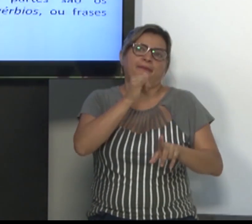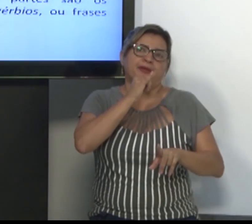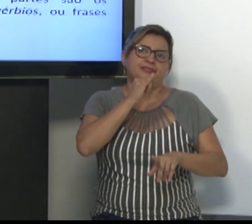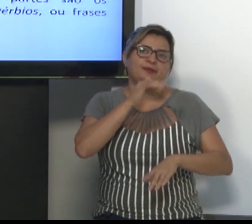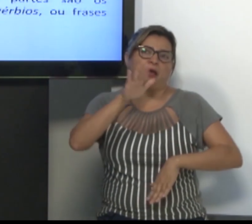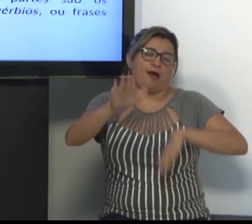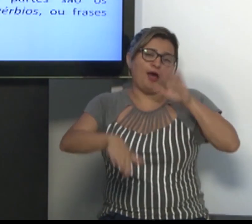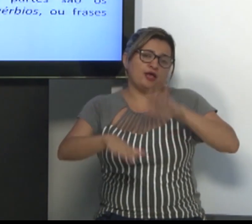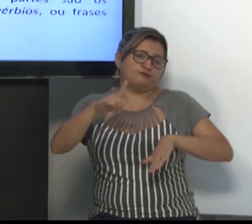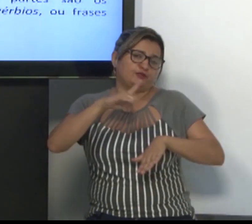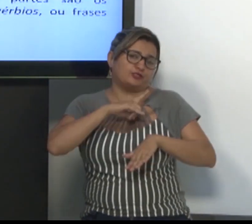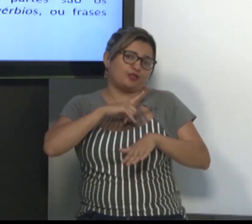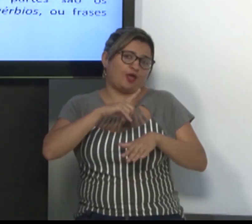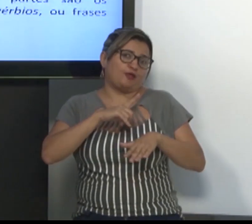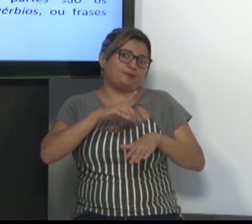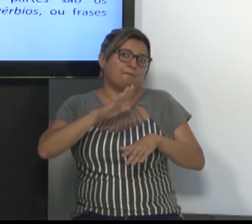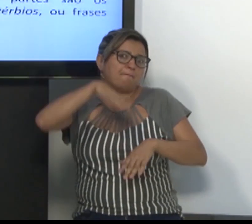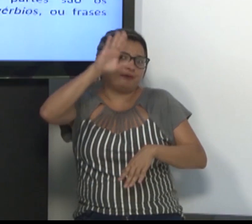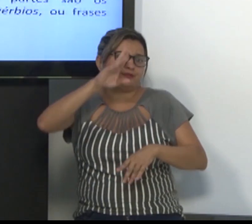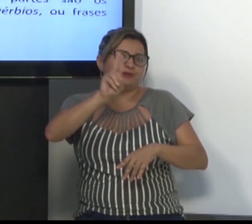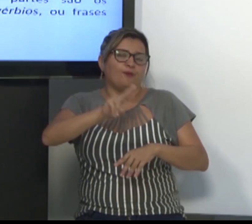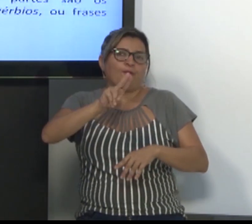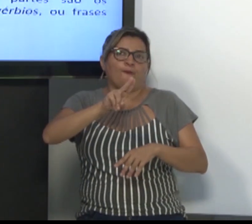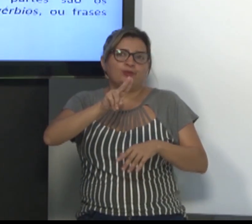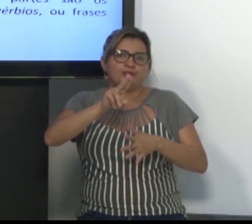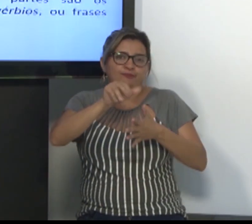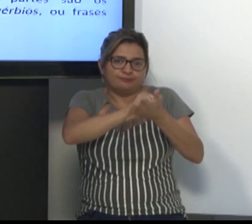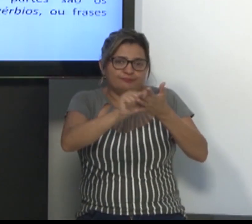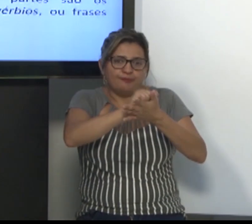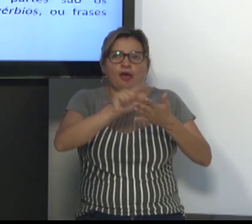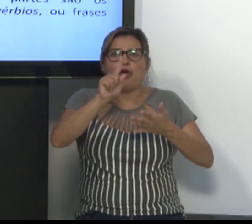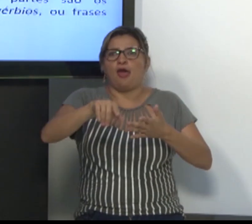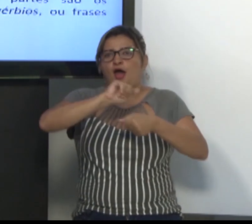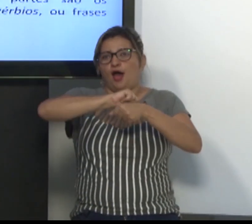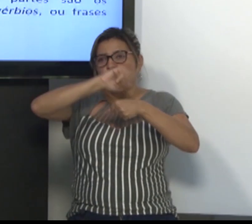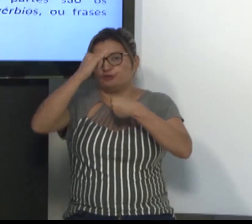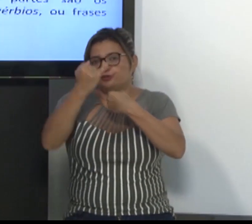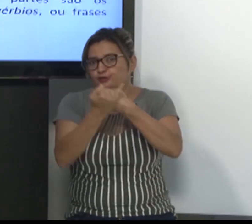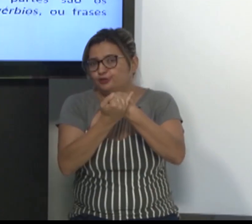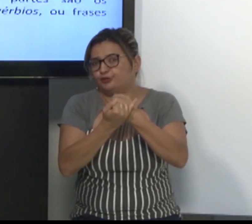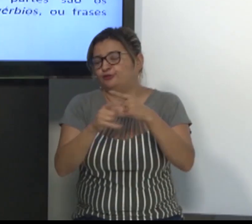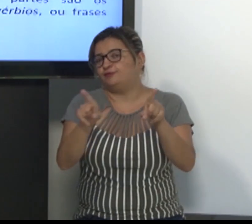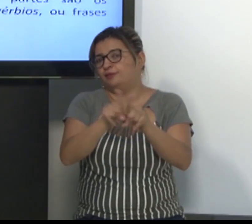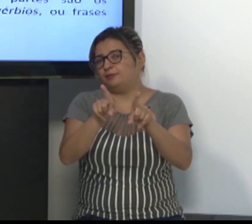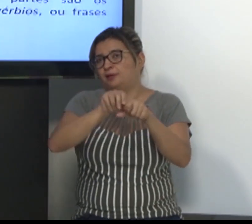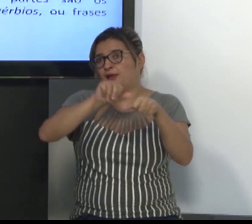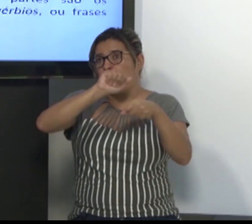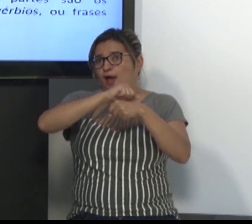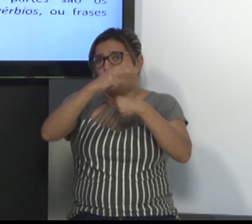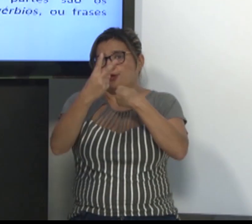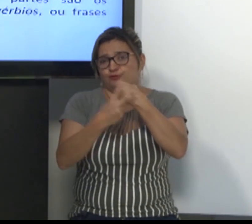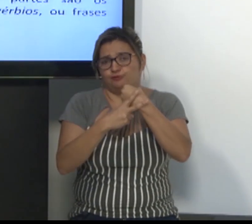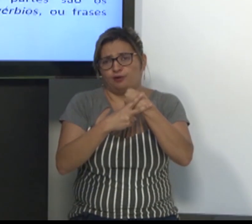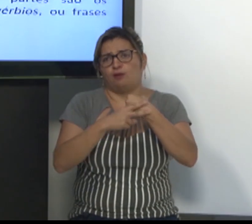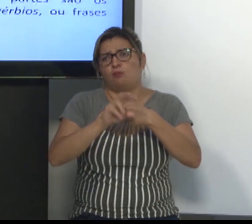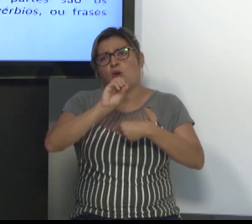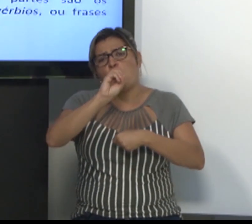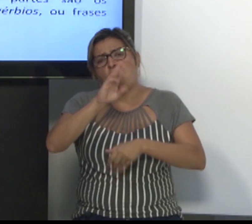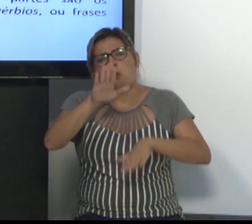Por exemplo, às vezes, a gente usa o apagamento em adjetiva, de verbo, em